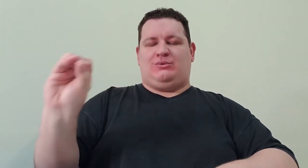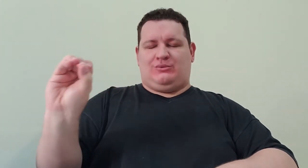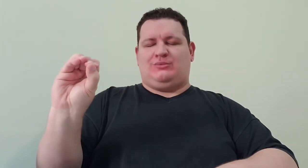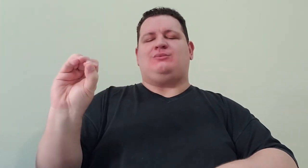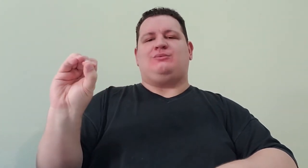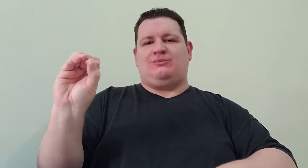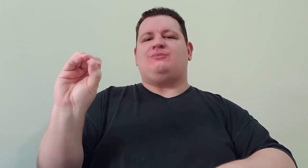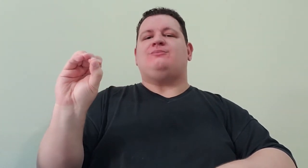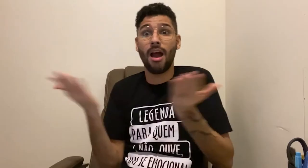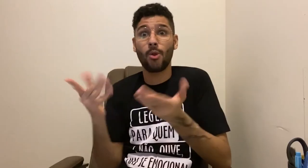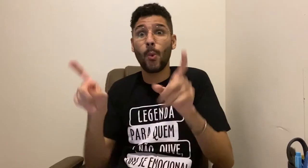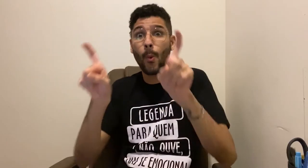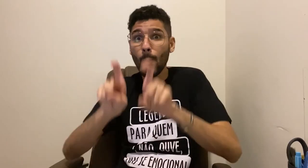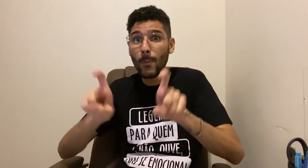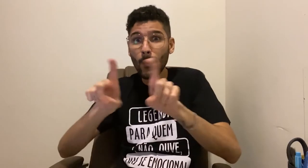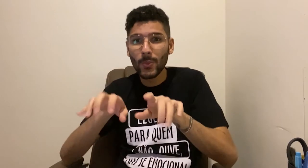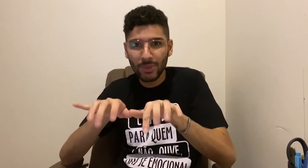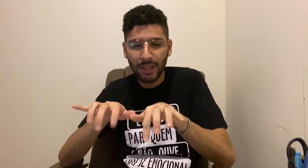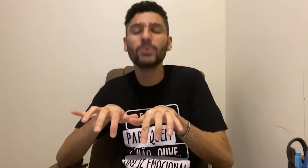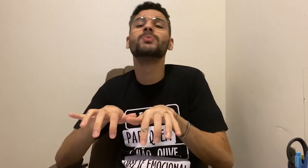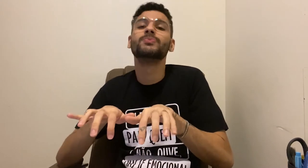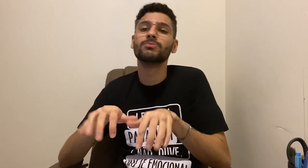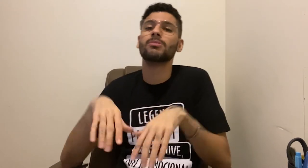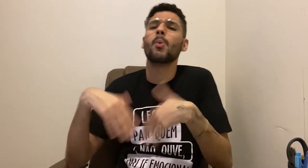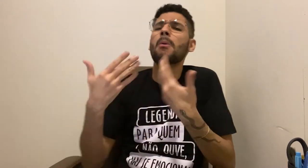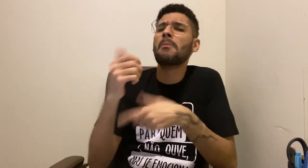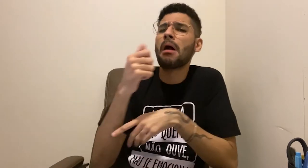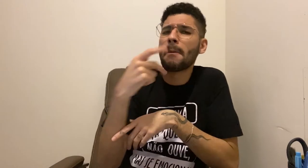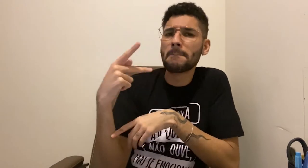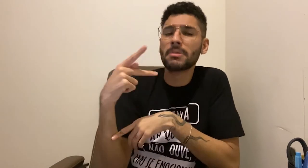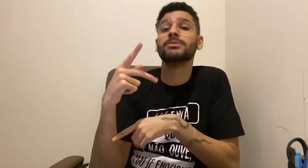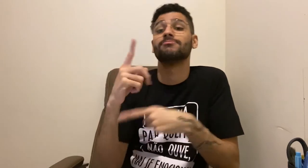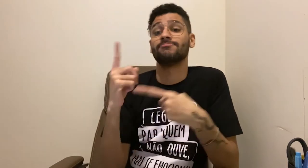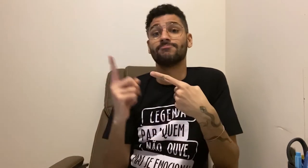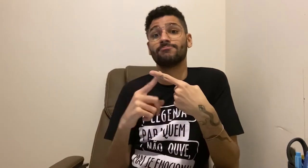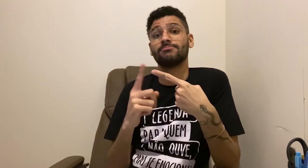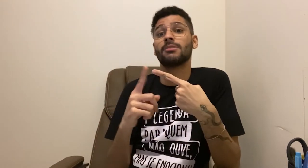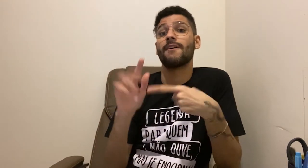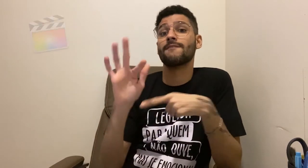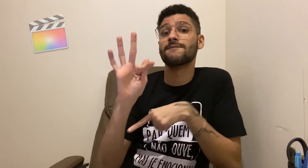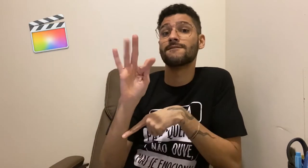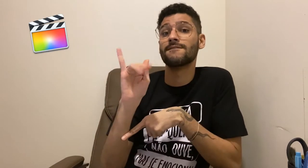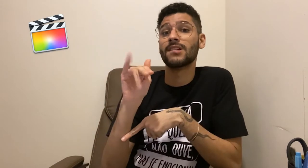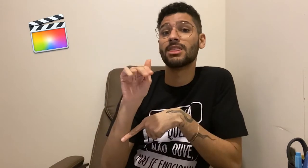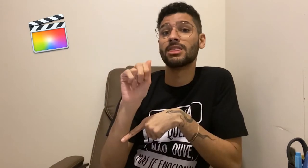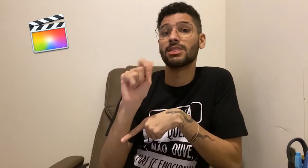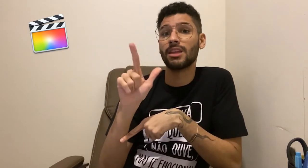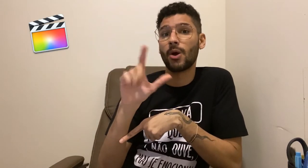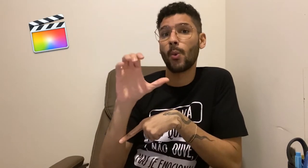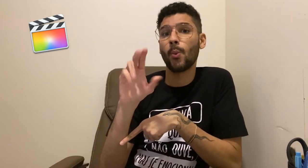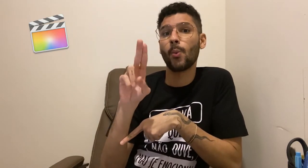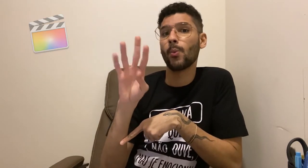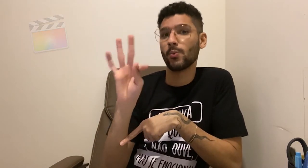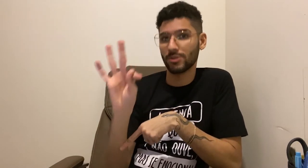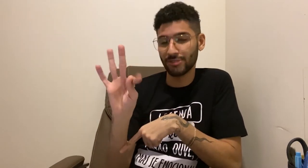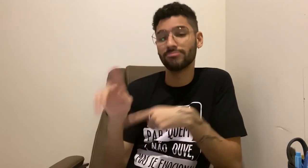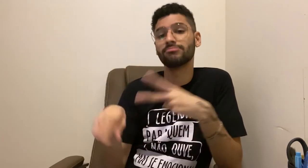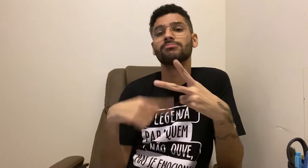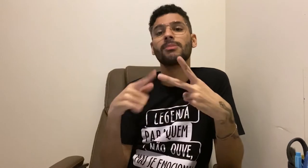Léo Olha no computador eu gosto de usar três programas o primeiro é o